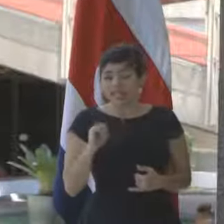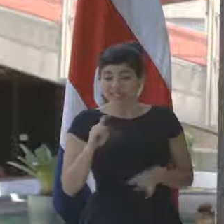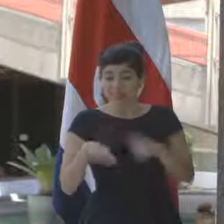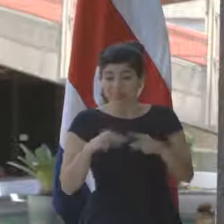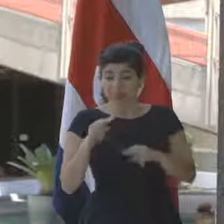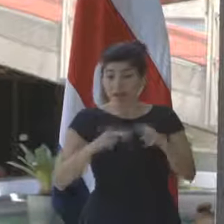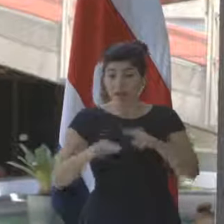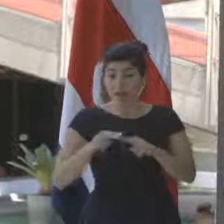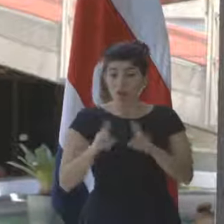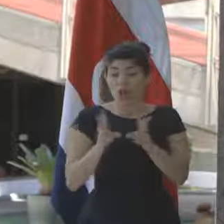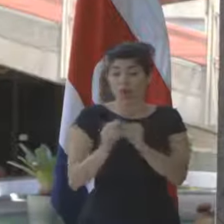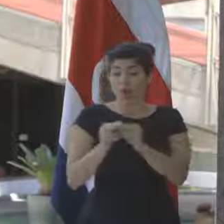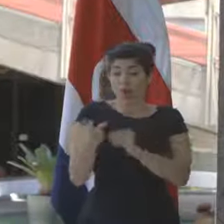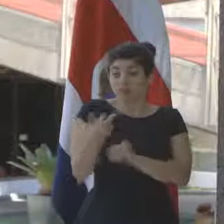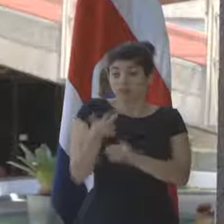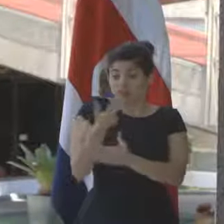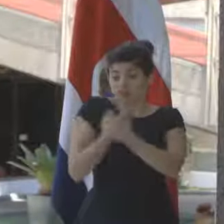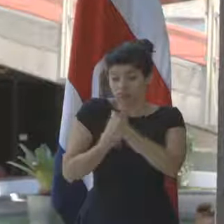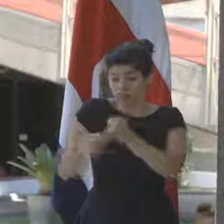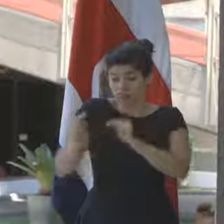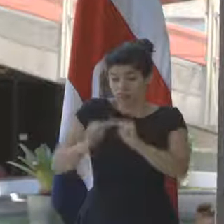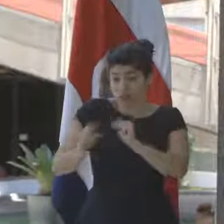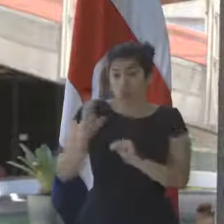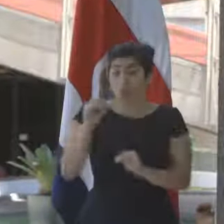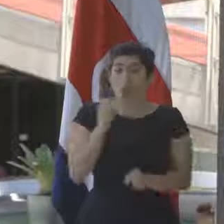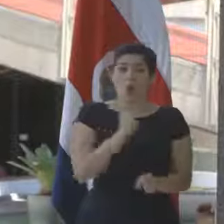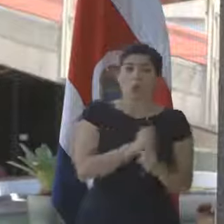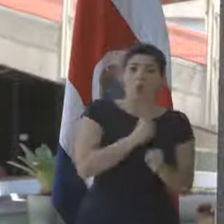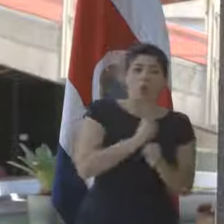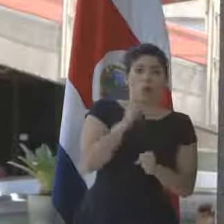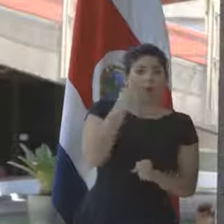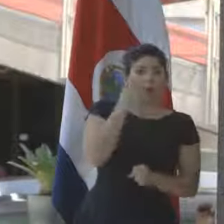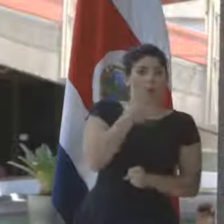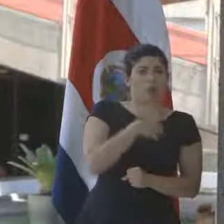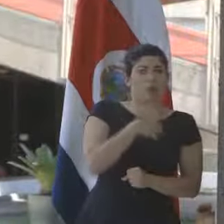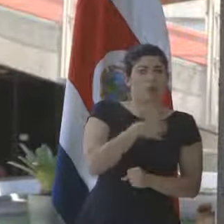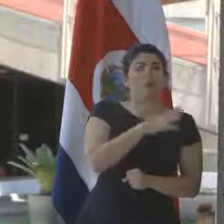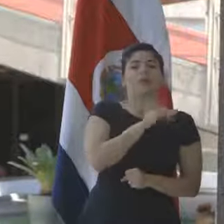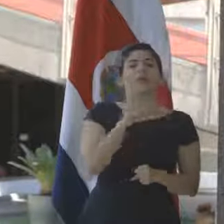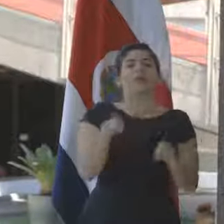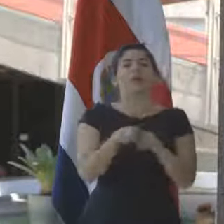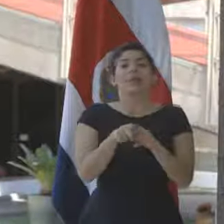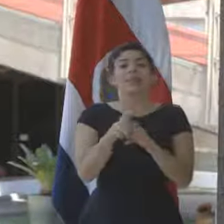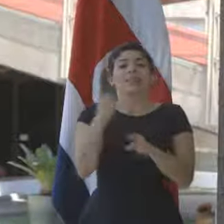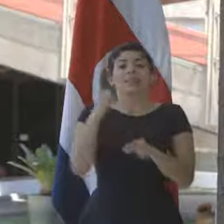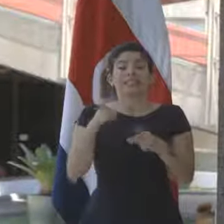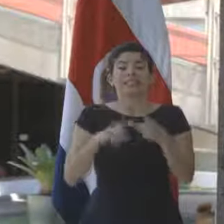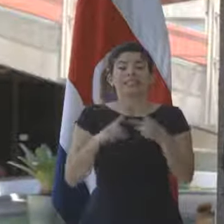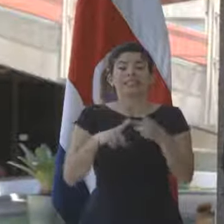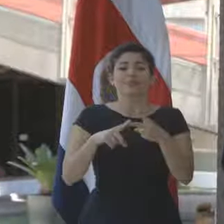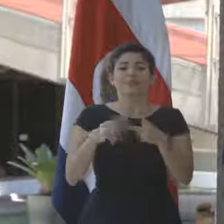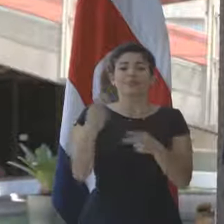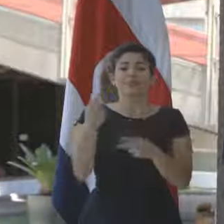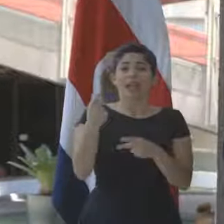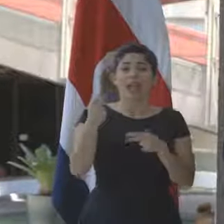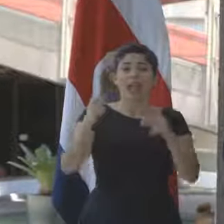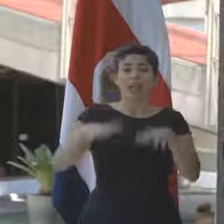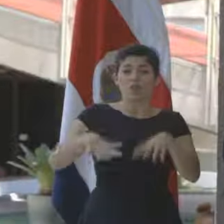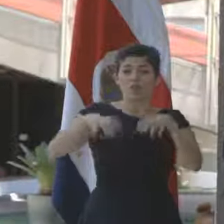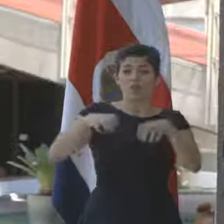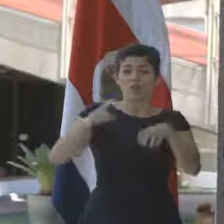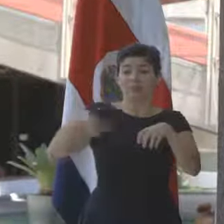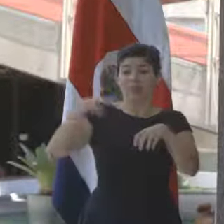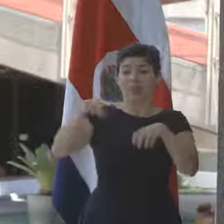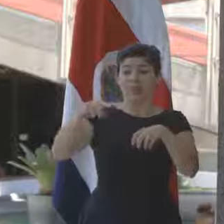en una comisión tripartita o no va a trabajar el gobierno. Y, perdón, la precisión de si el congelamiento de salarios de los jerarcas